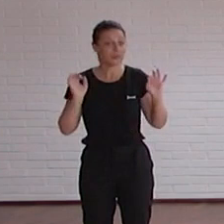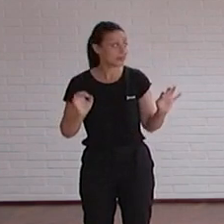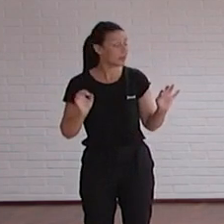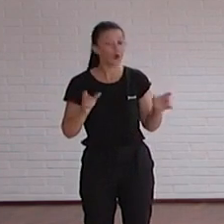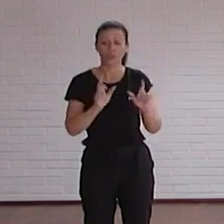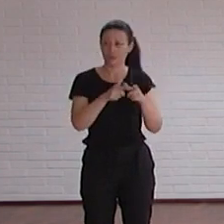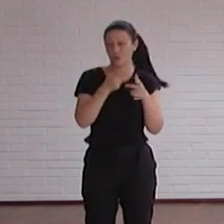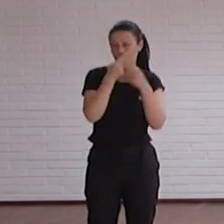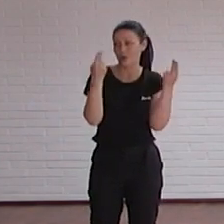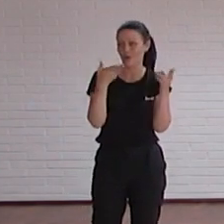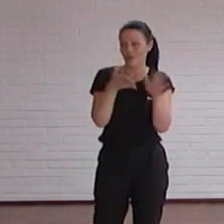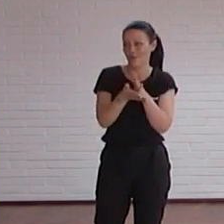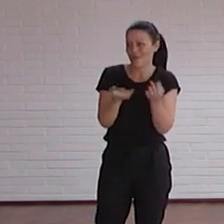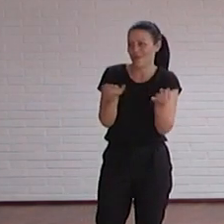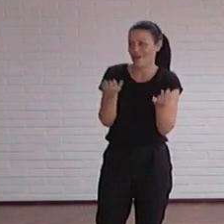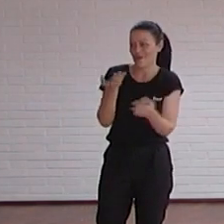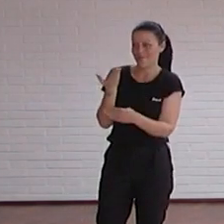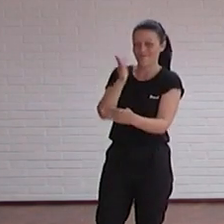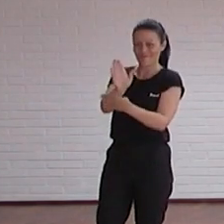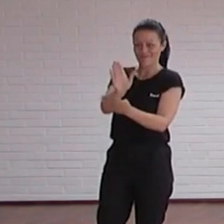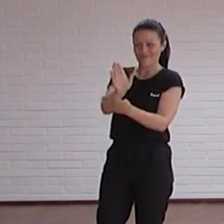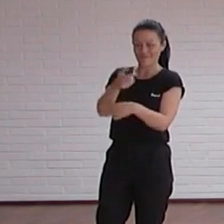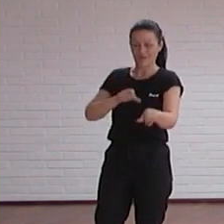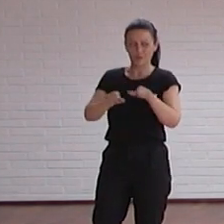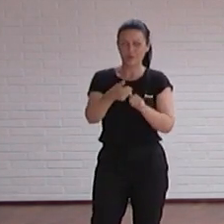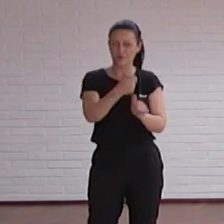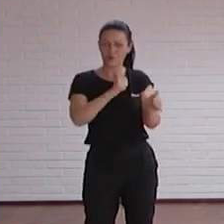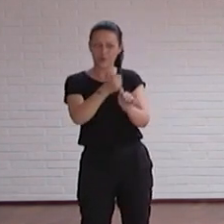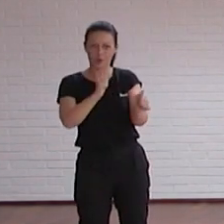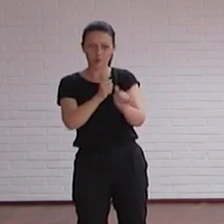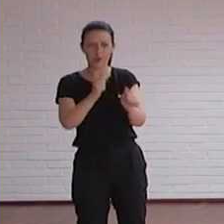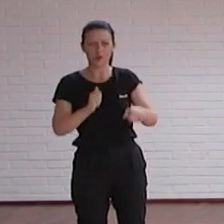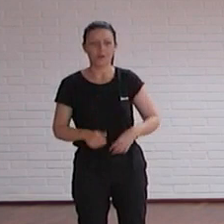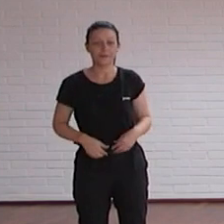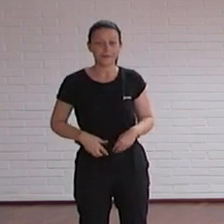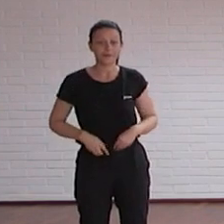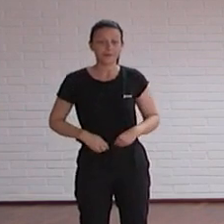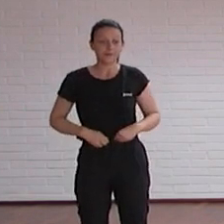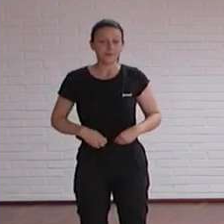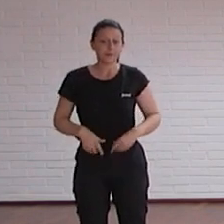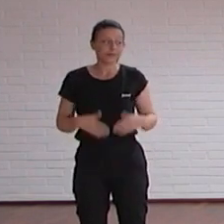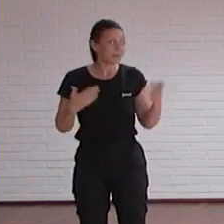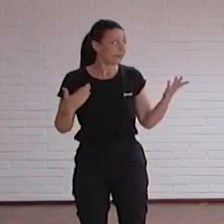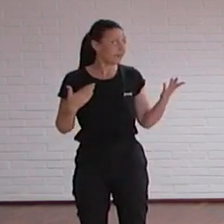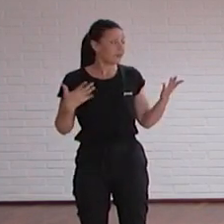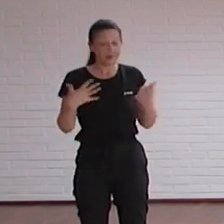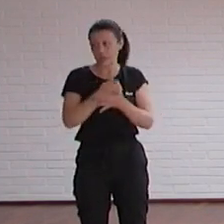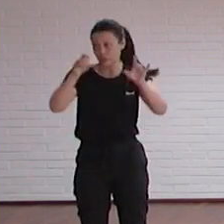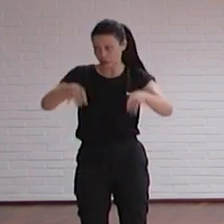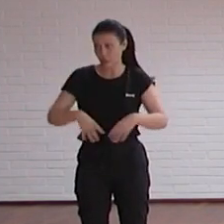el sector público porque tiene que ser ejemplo y motor de cambio y se seguirá, las empresas. Al final, aunque se ponga el nombre, es para todos.